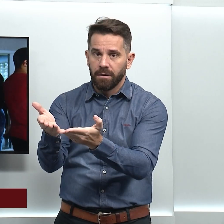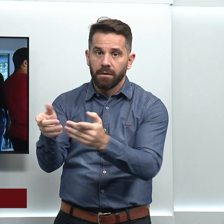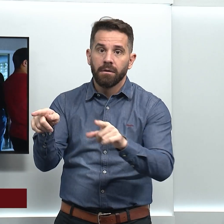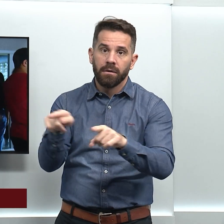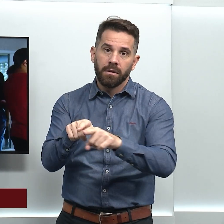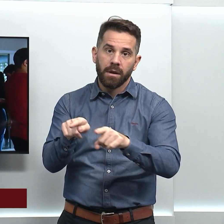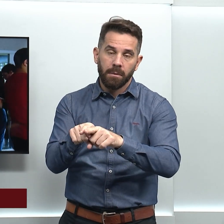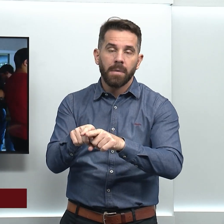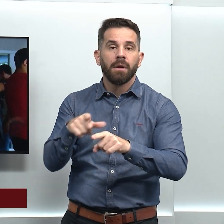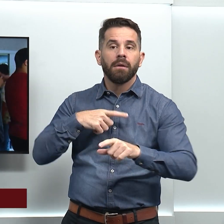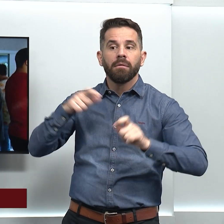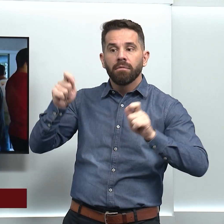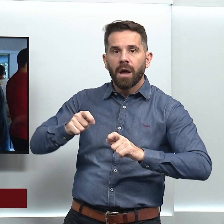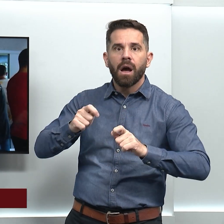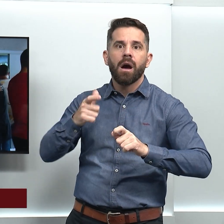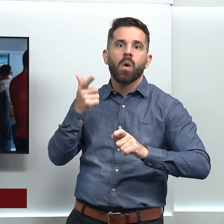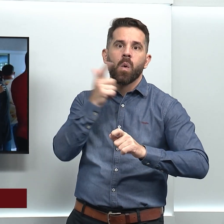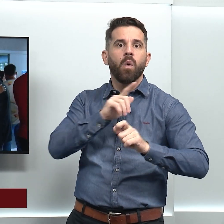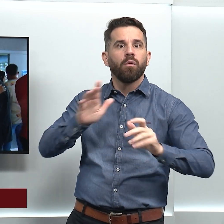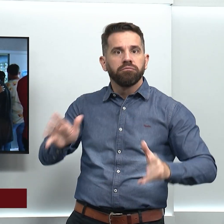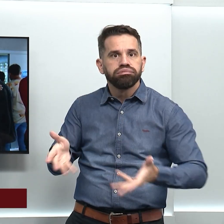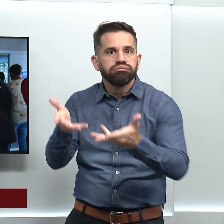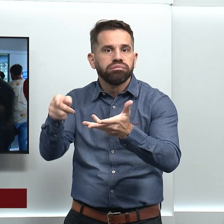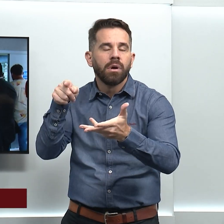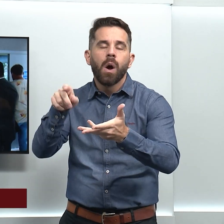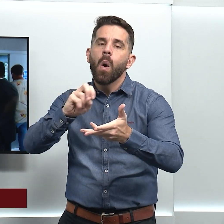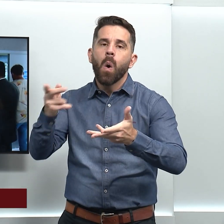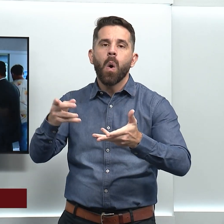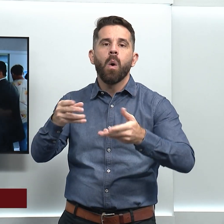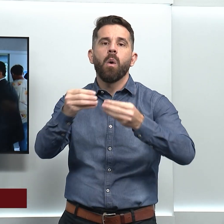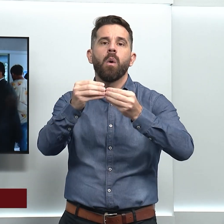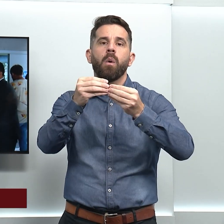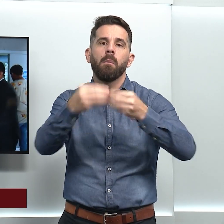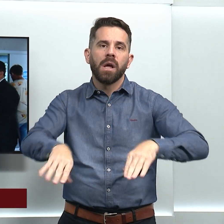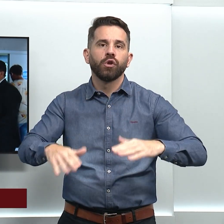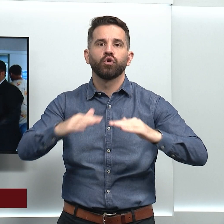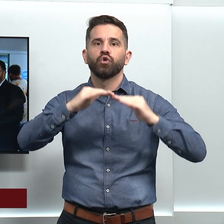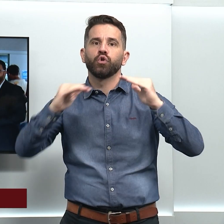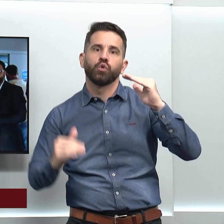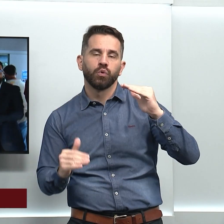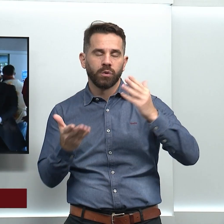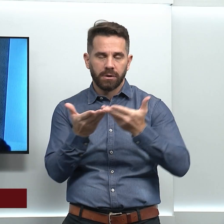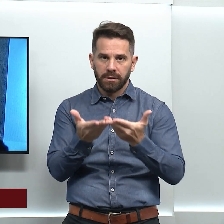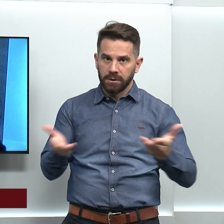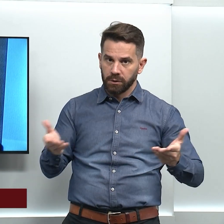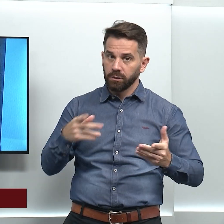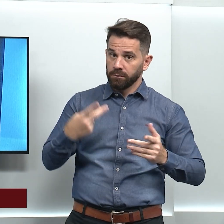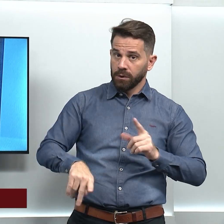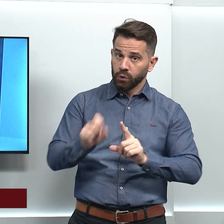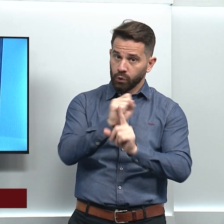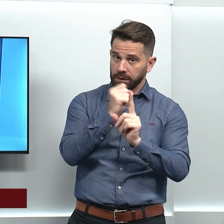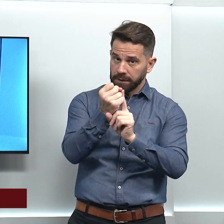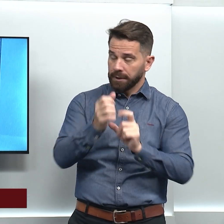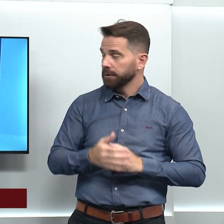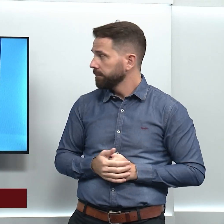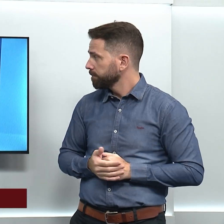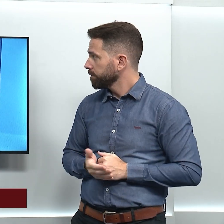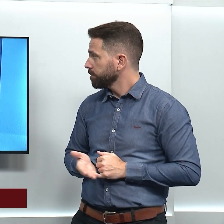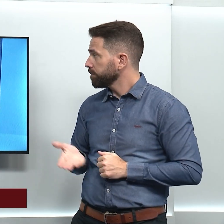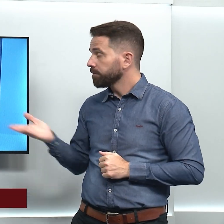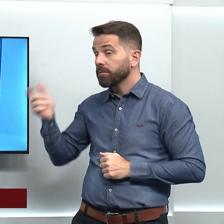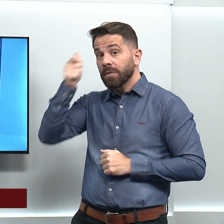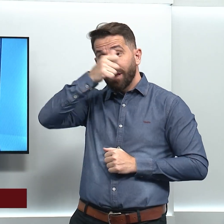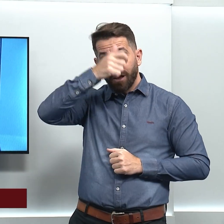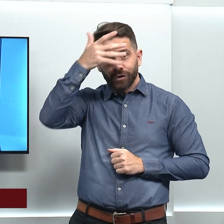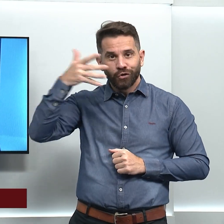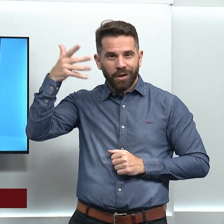promover a justiça e não o revés, aumentar o forço da injustiça na nossa sociedade. A reitora da Universidade Federal